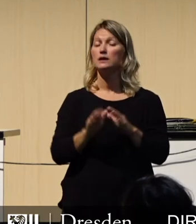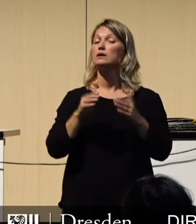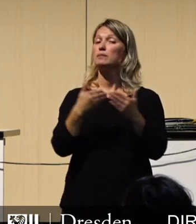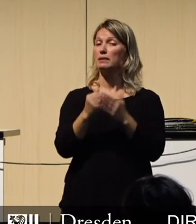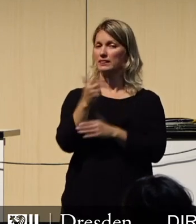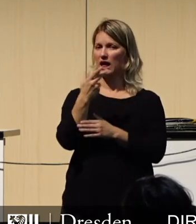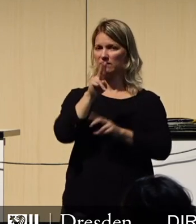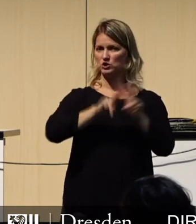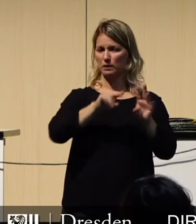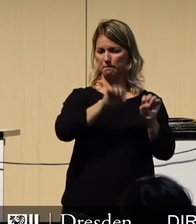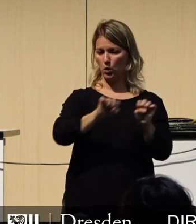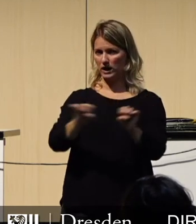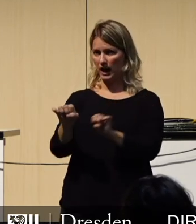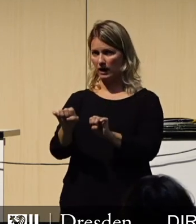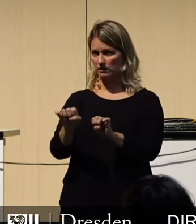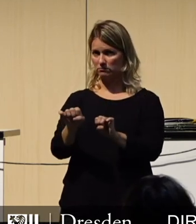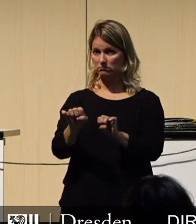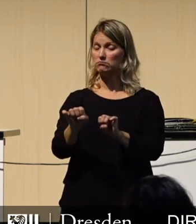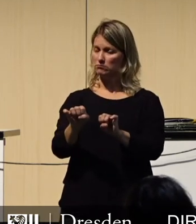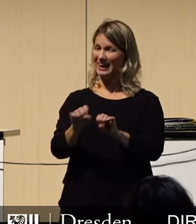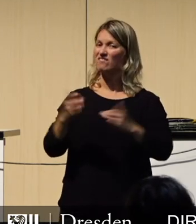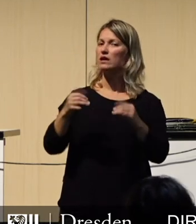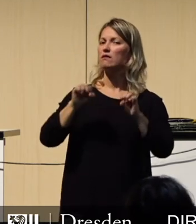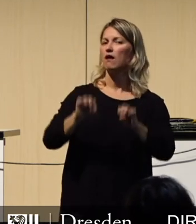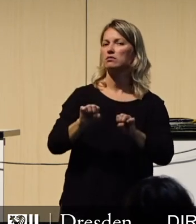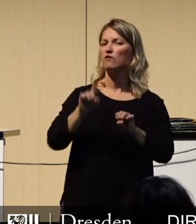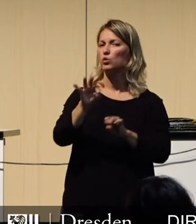die Stadt Dresden in der aktuellen Situation erstellt werden könnte.